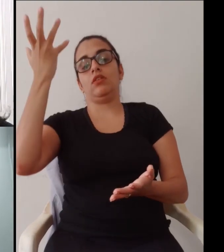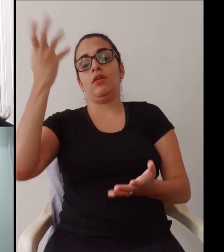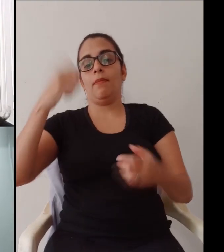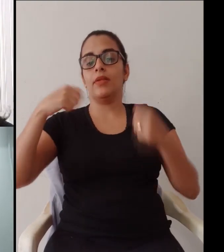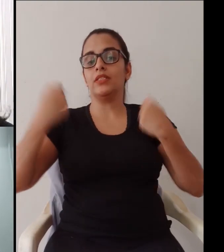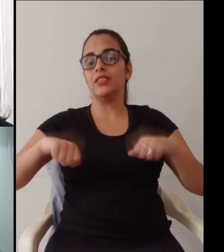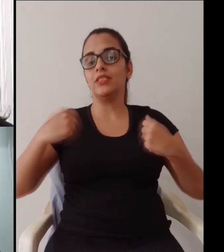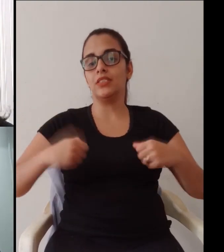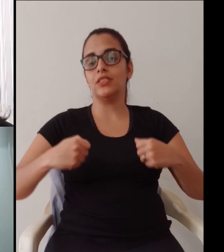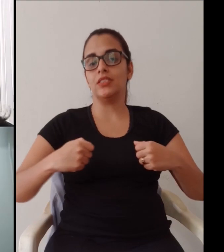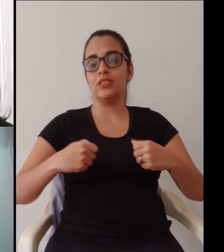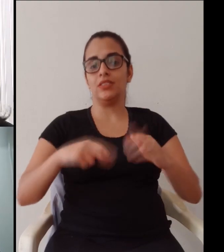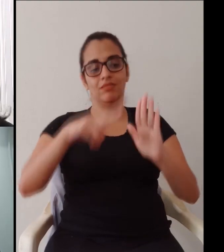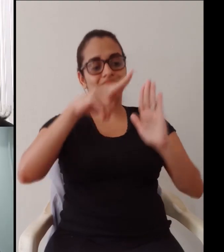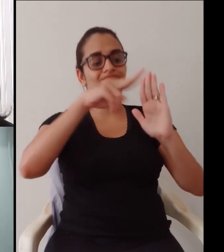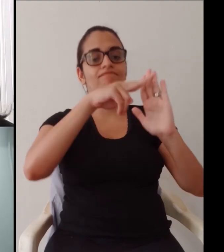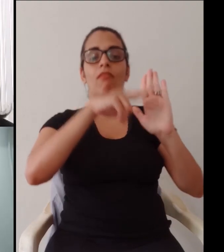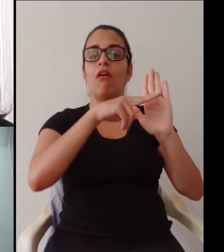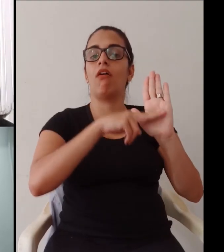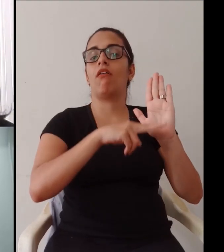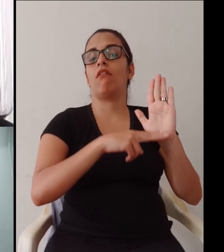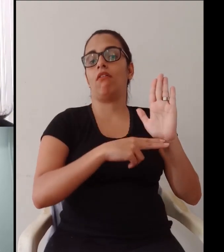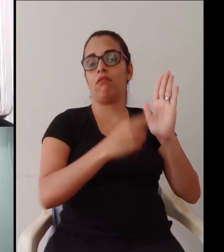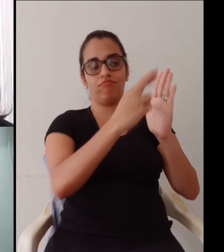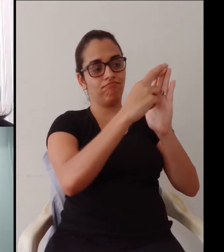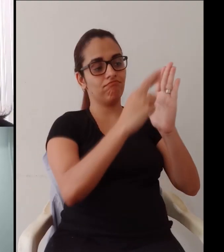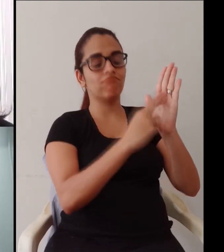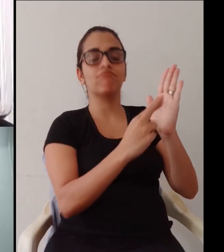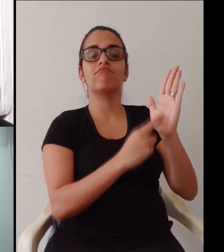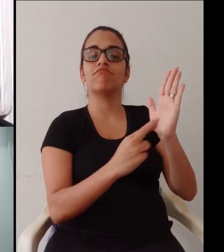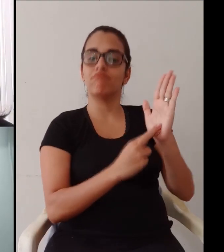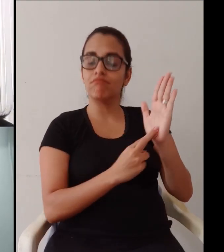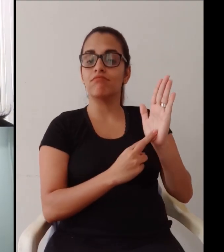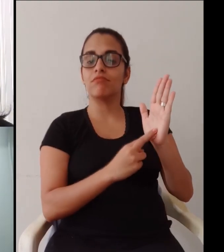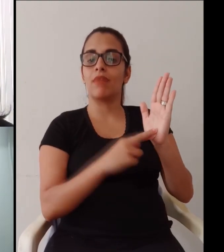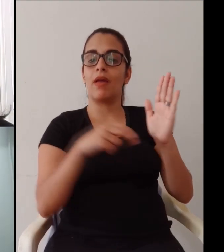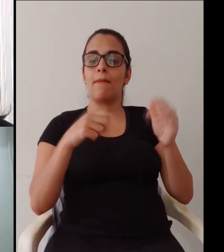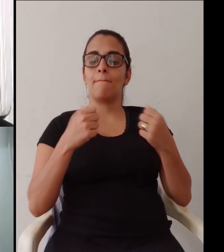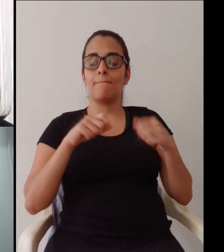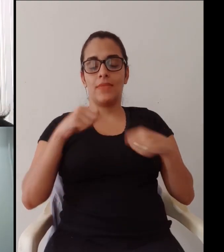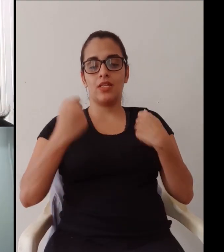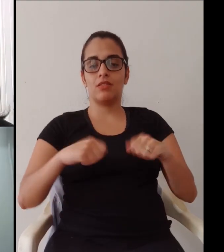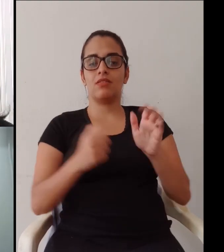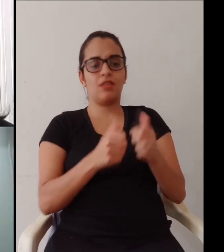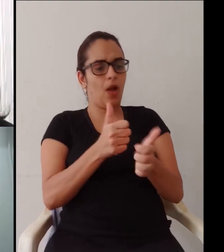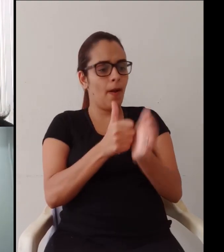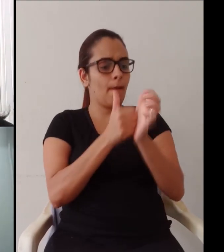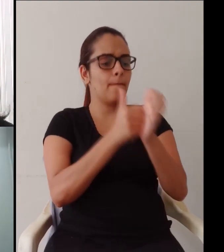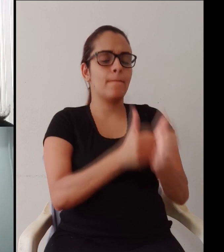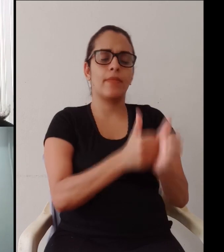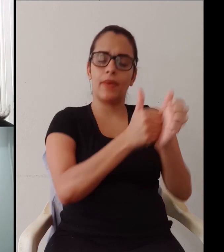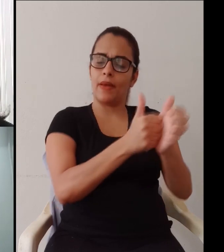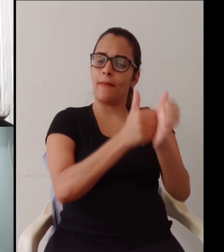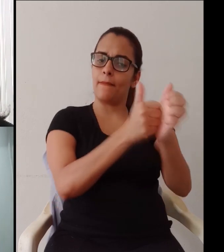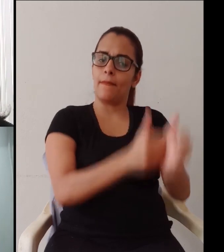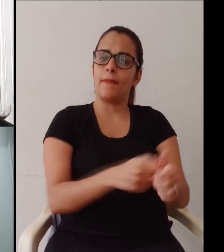qualificada para que ela aconteça mesmo, de verdade, da forma com que deve acontecer. Ela tem que ter políticas de acesso bem